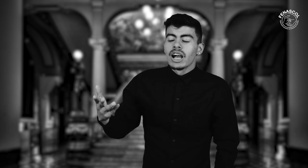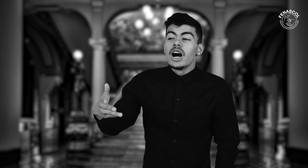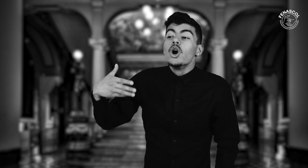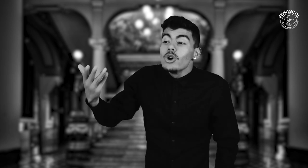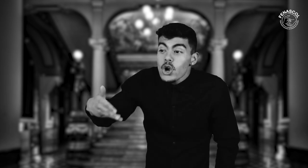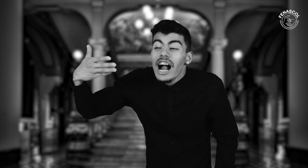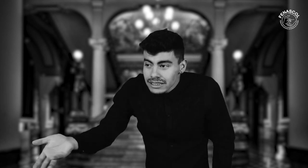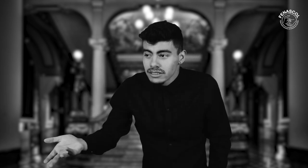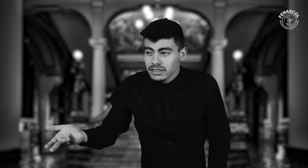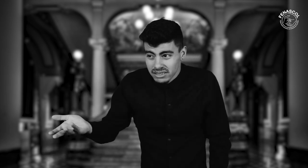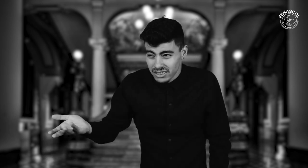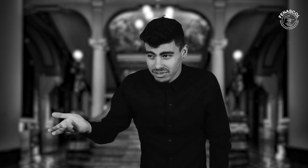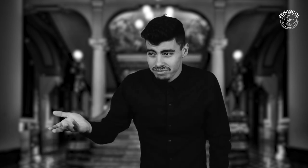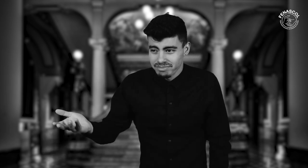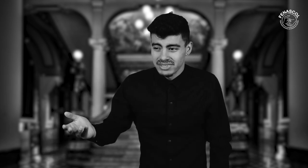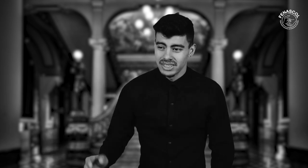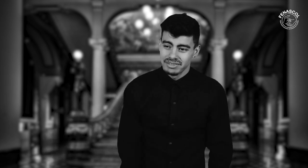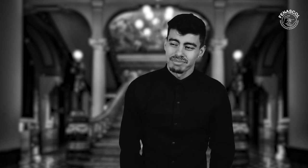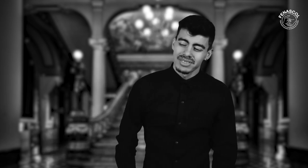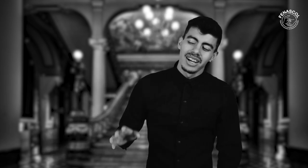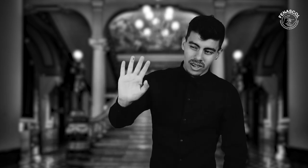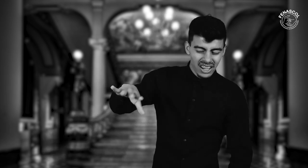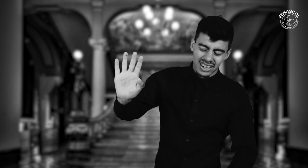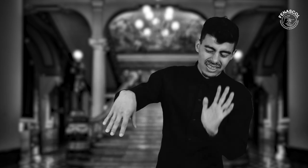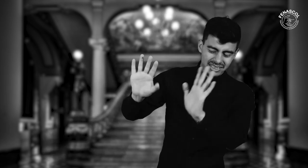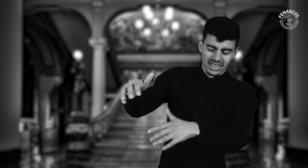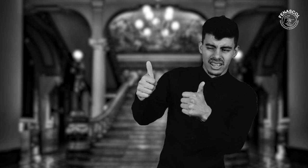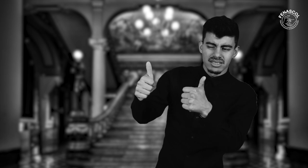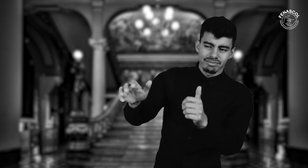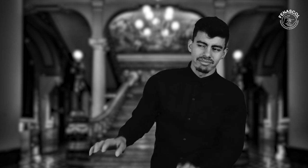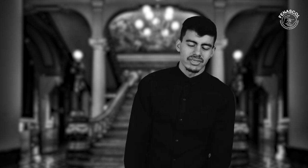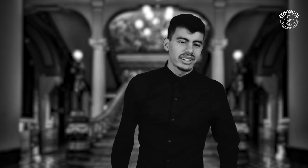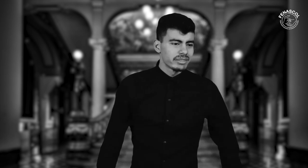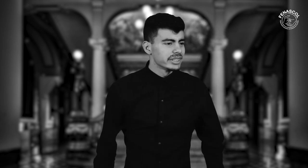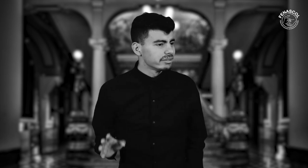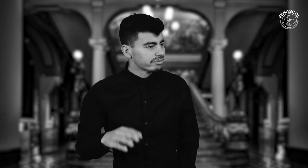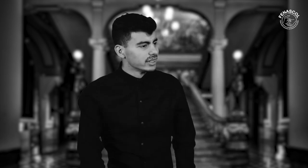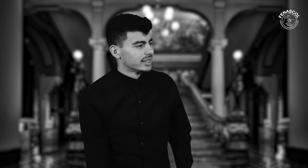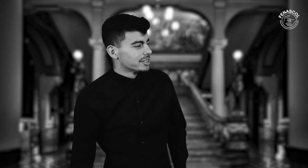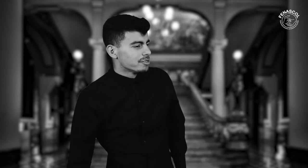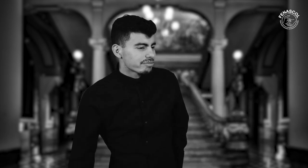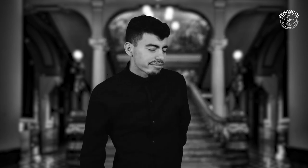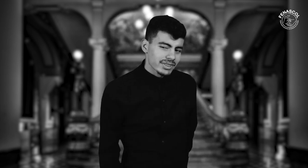¿No? ¡Ah! Dejemos así. Está bien. ¡Ah! Todo bien.